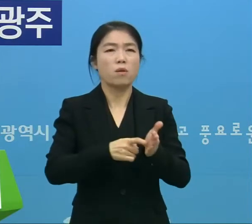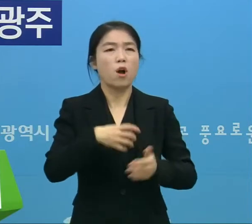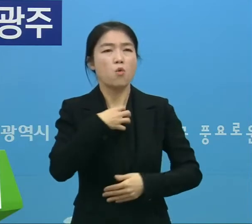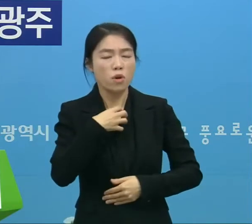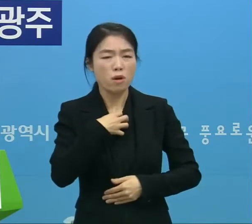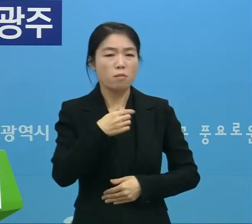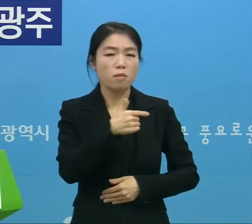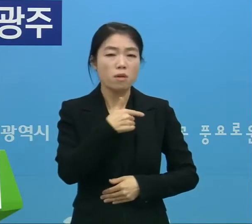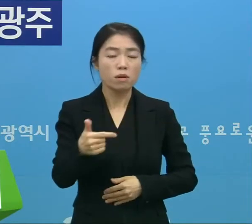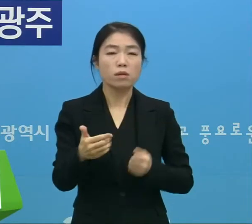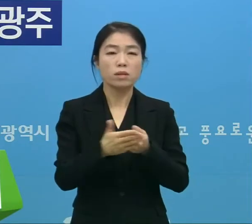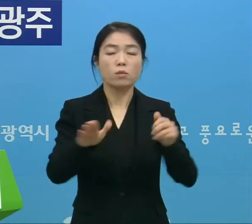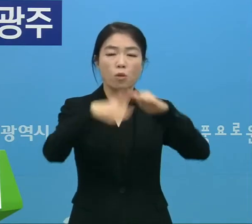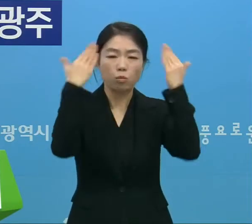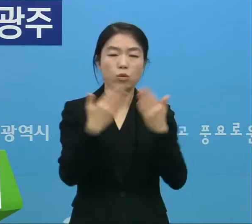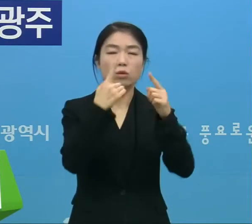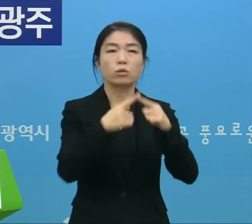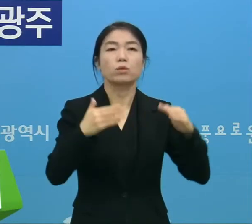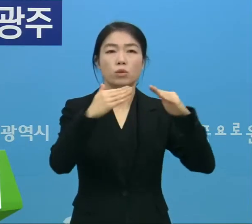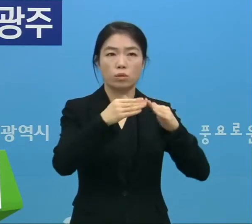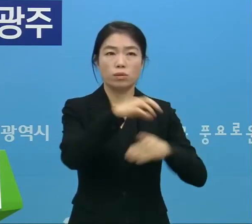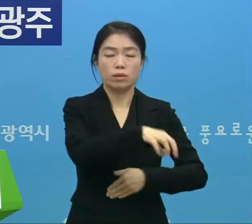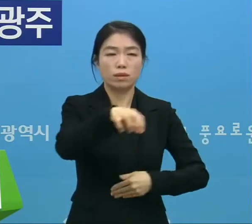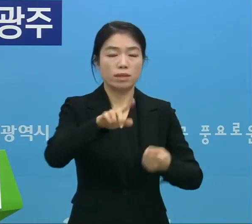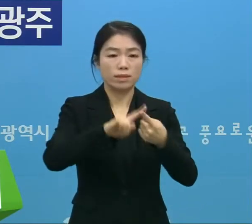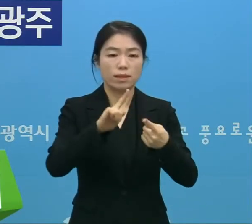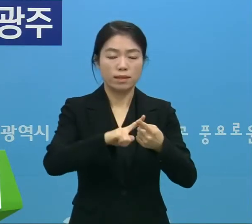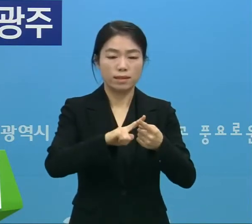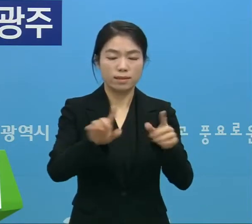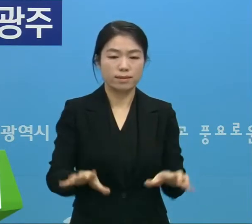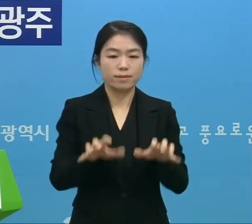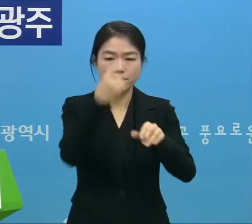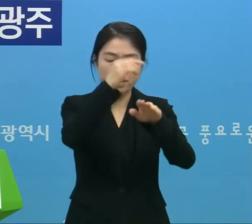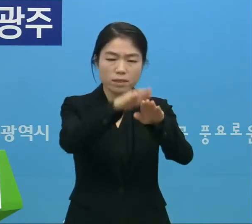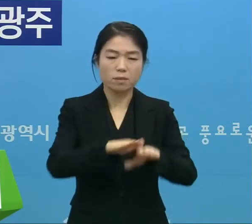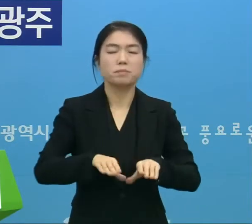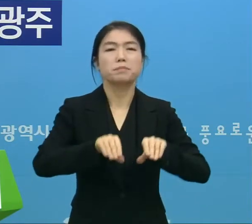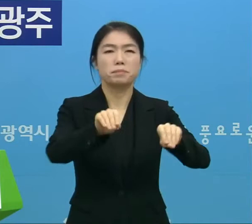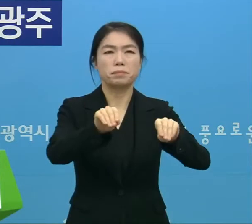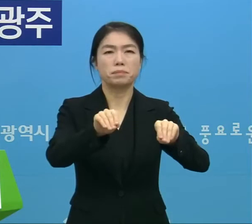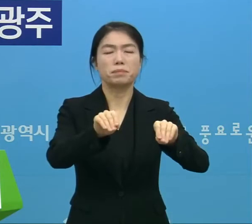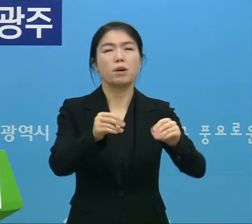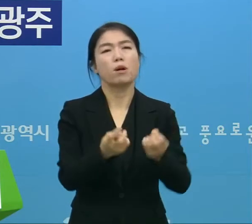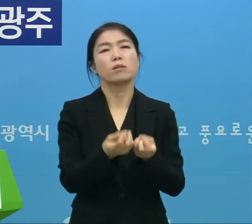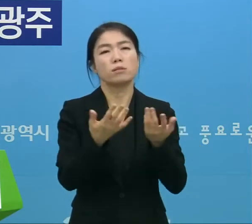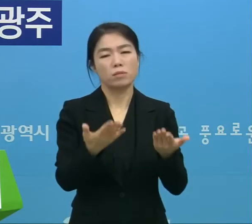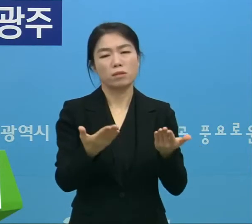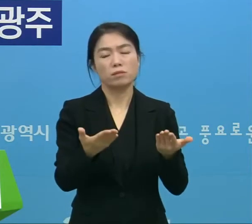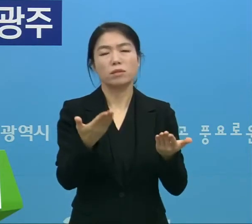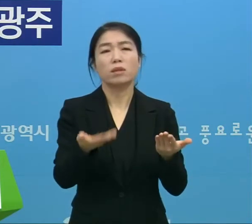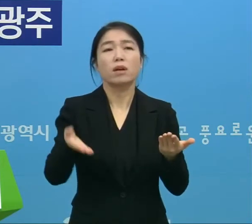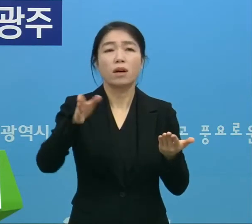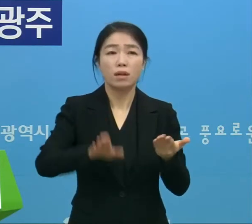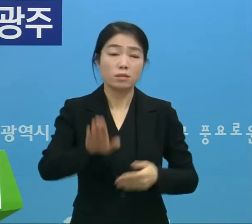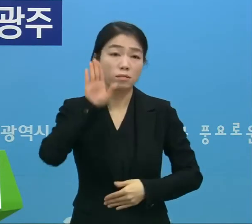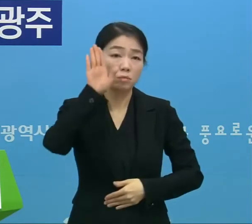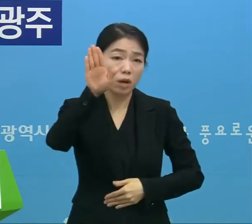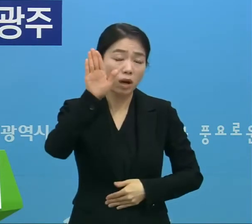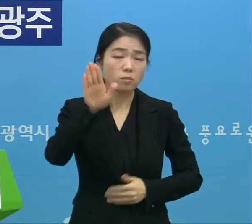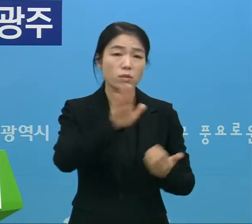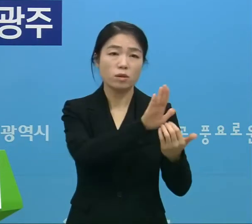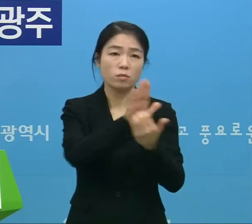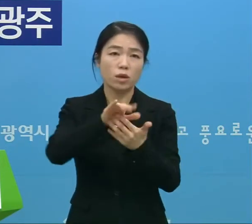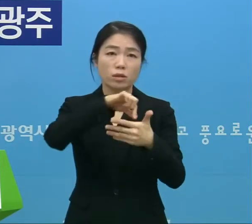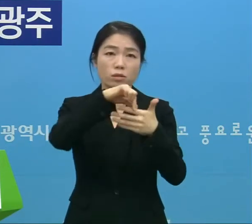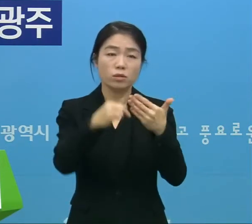이중해서 모든 교회를 대상으로 대면 예배를 금지할 수밖에 없습니다만 앞으로는